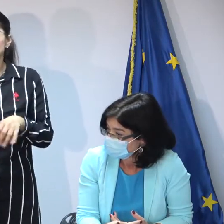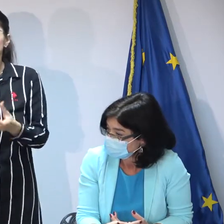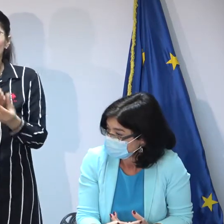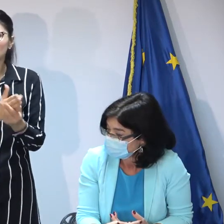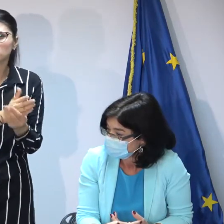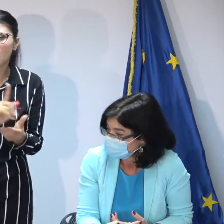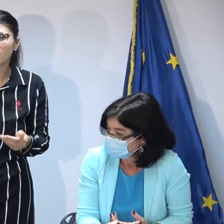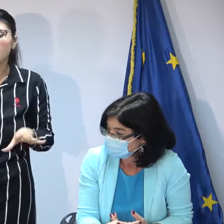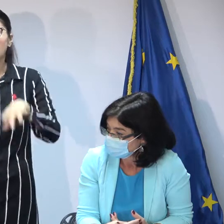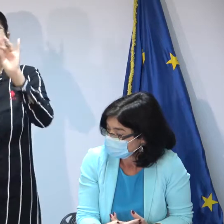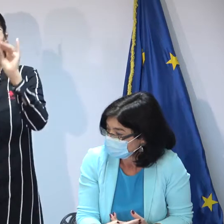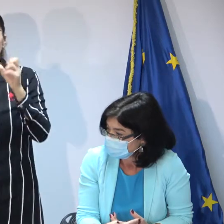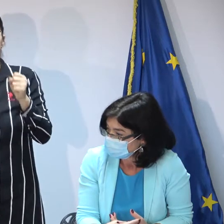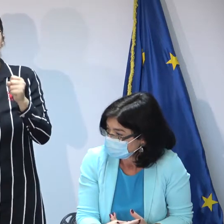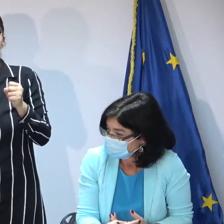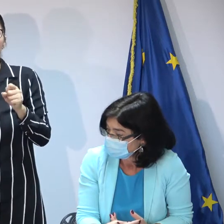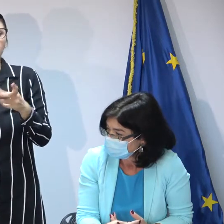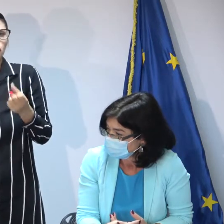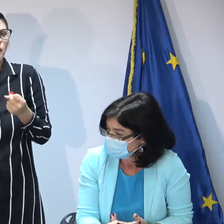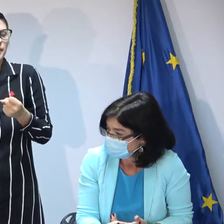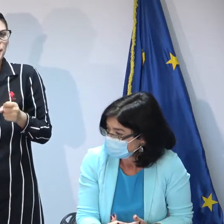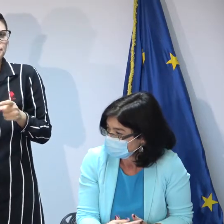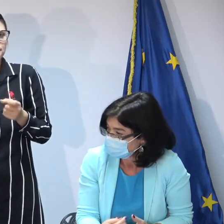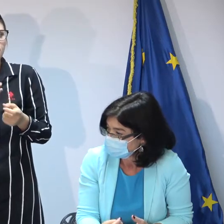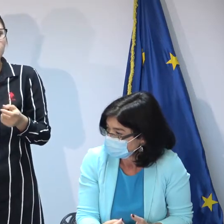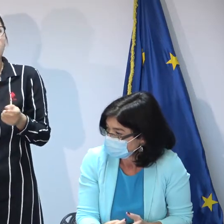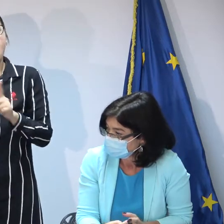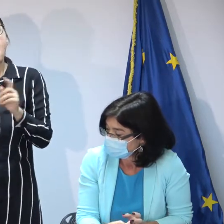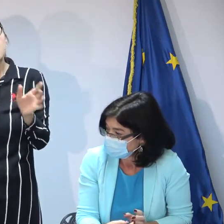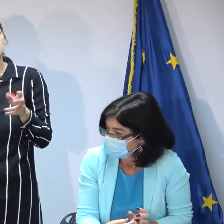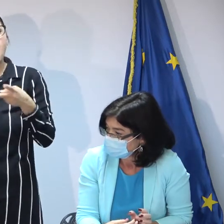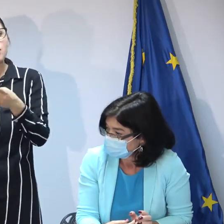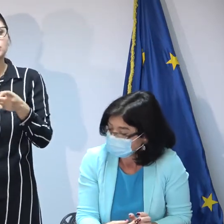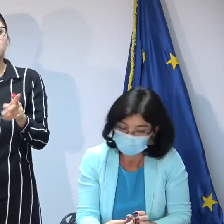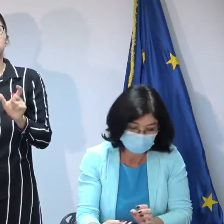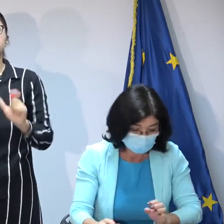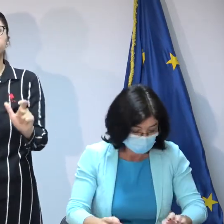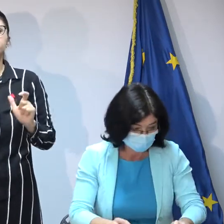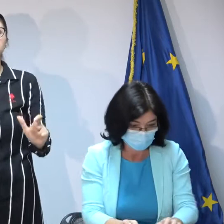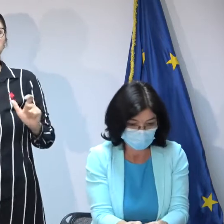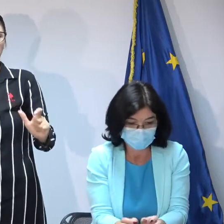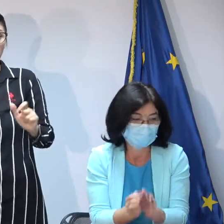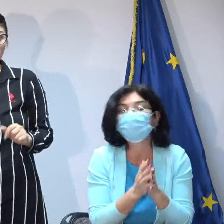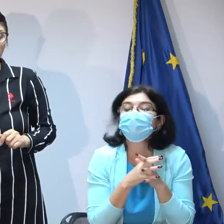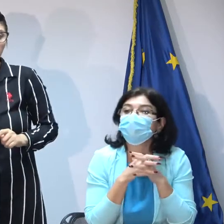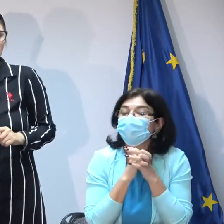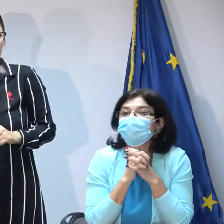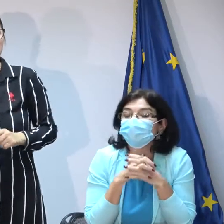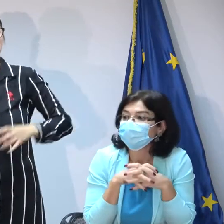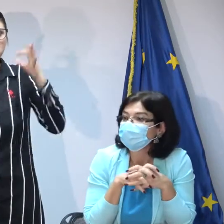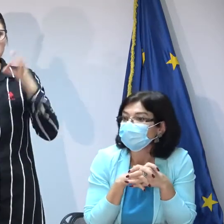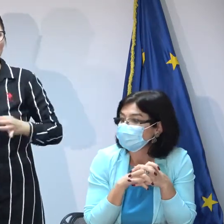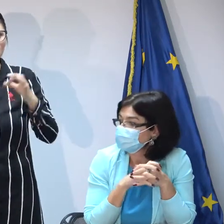așa portițe de a le eluda trebuie să înțelegem că măsura protecției într-un centru de plasament